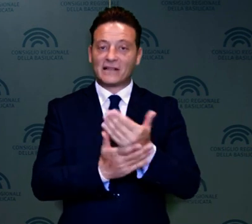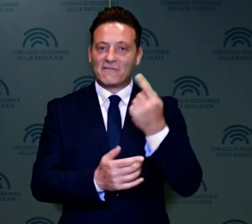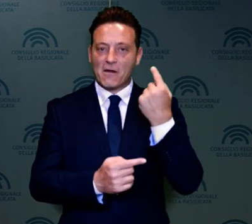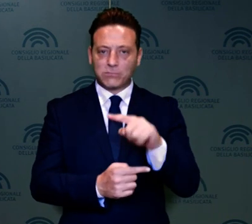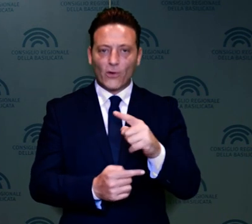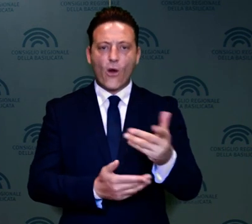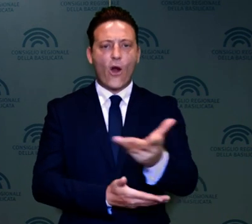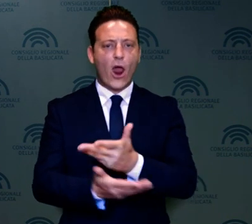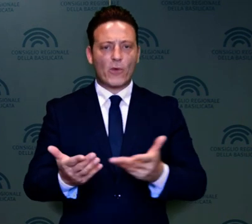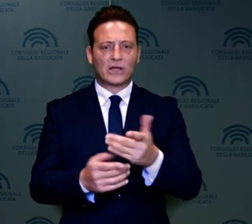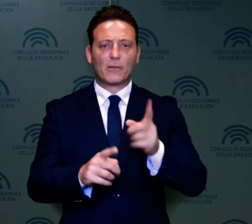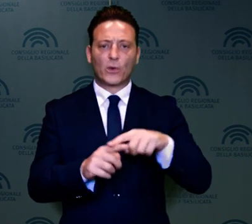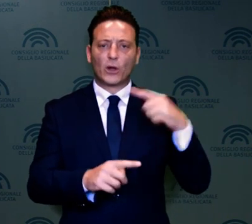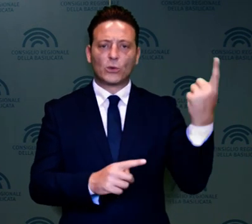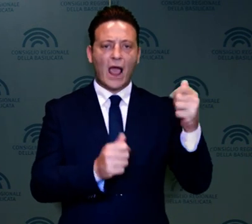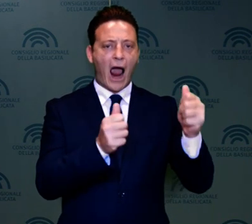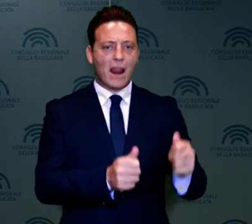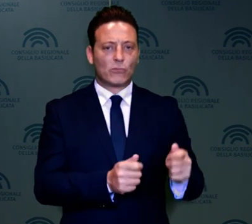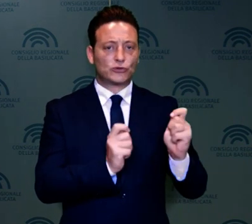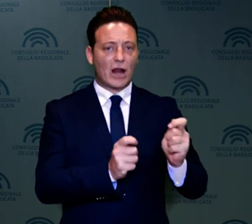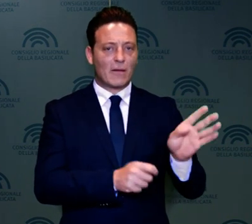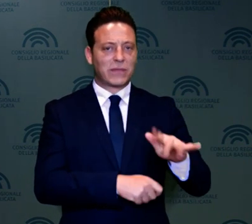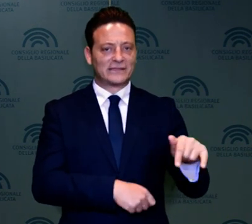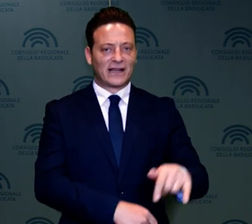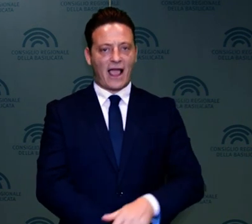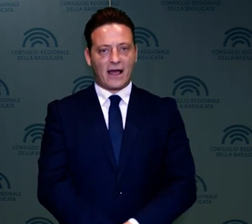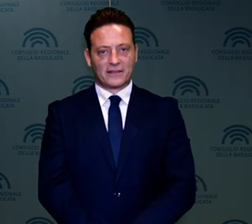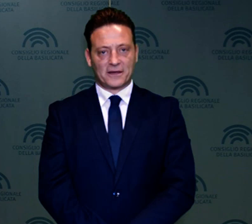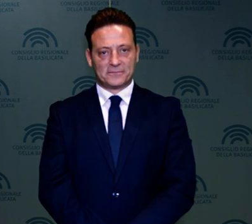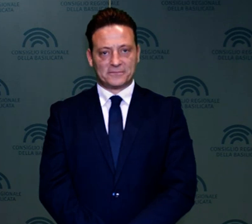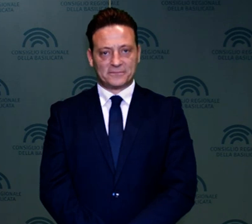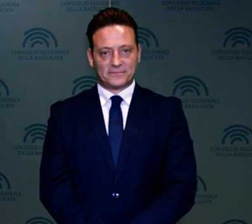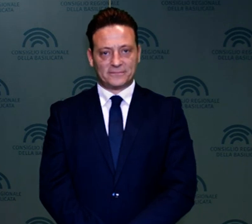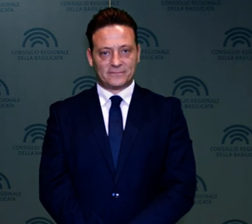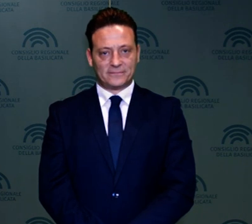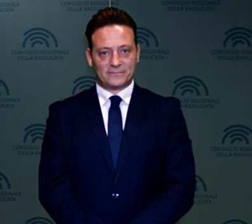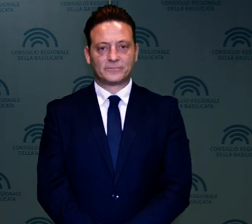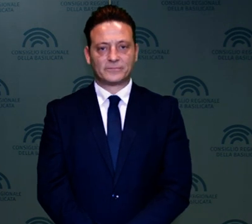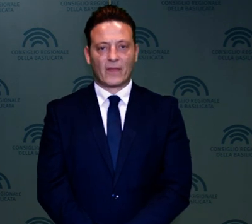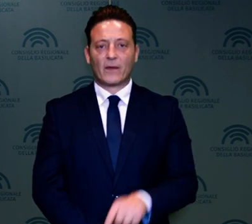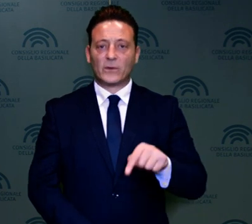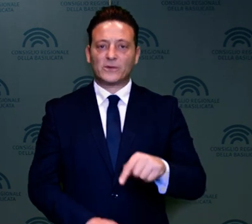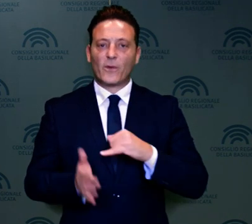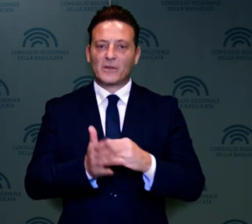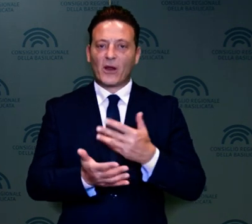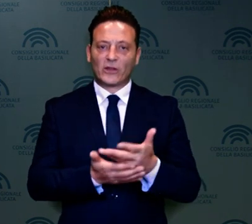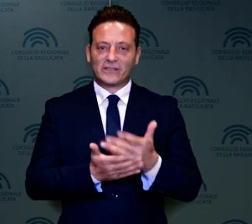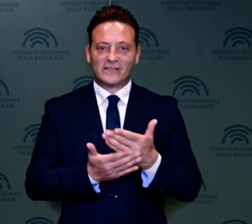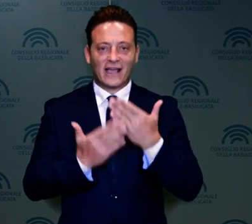'iniziativa che vedrà la collaborazione dell'Ordine dei giornalisti della Basilicata. E' grazie per l'attenzione